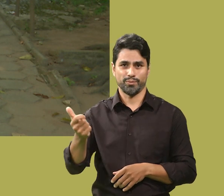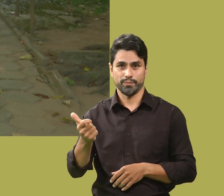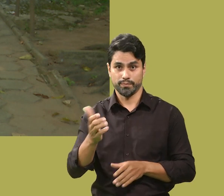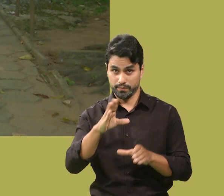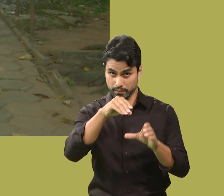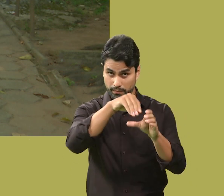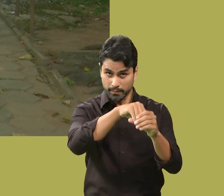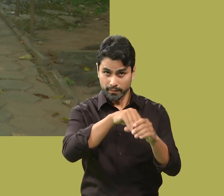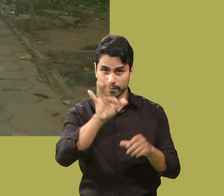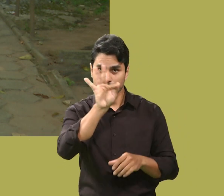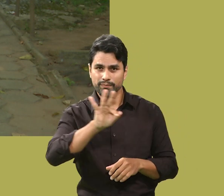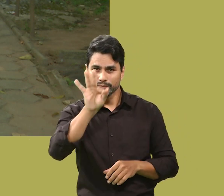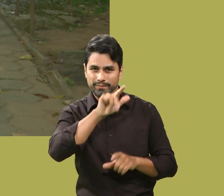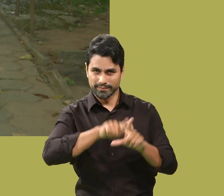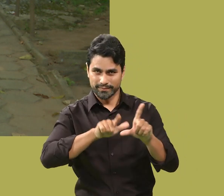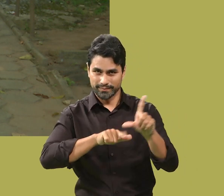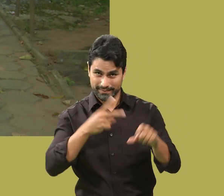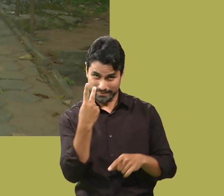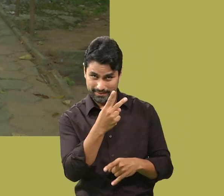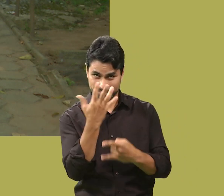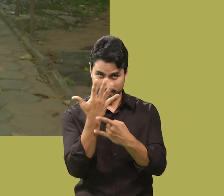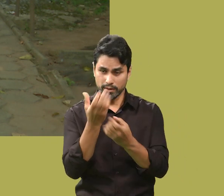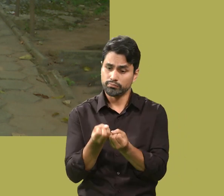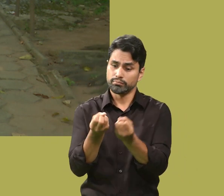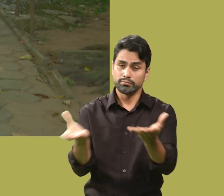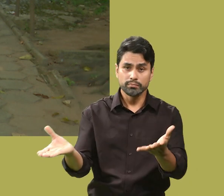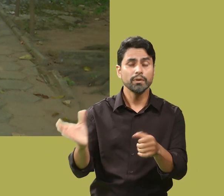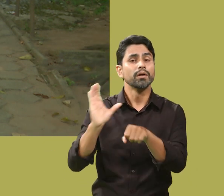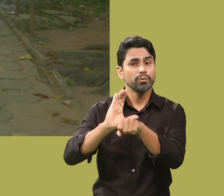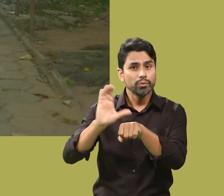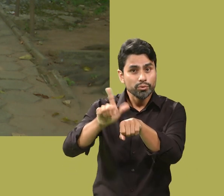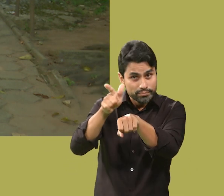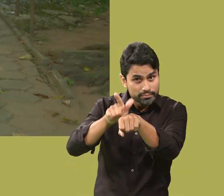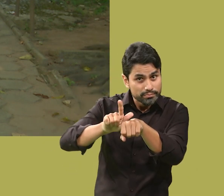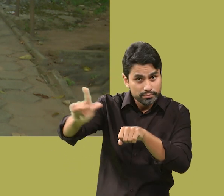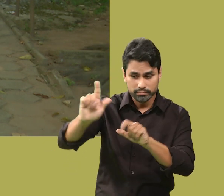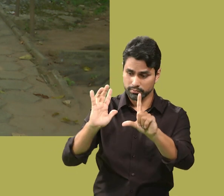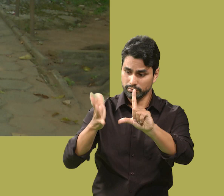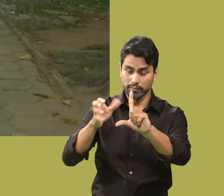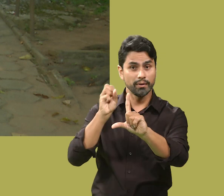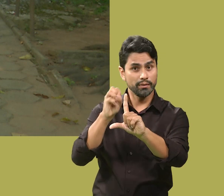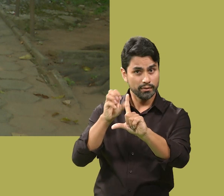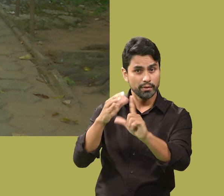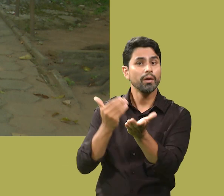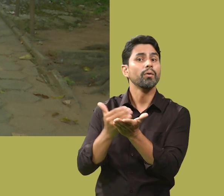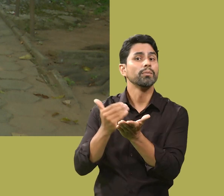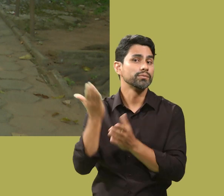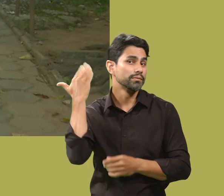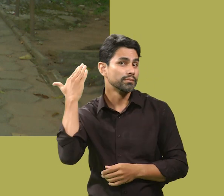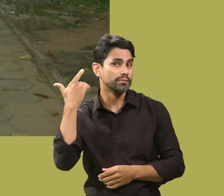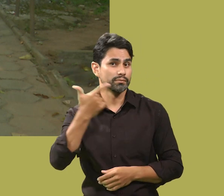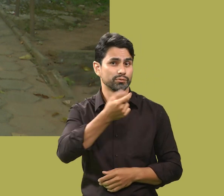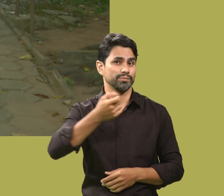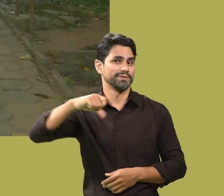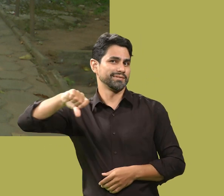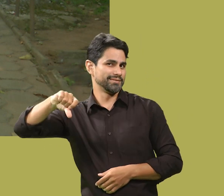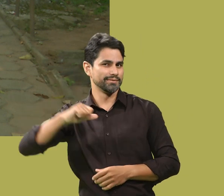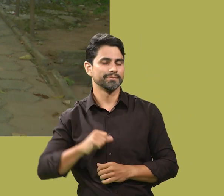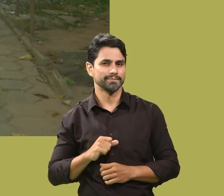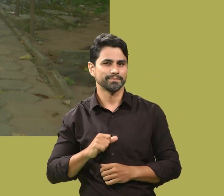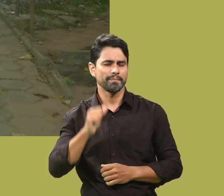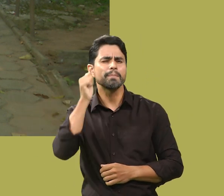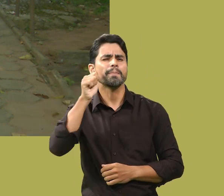de Letras da UFMG oferece o curso de graduação com licenciatura em Libras desde 2019.